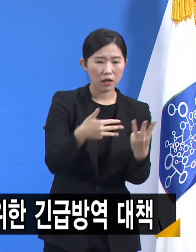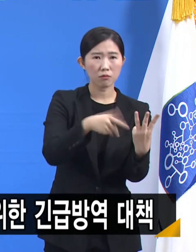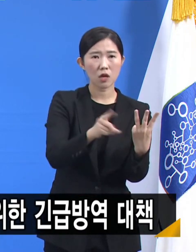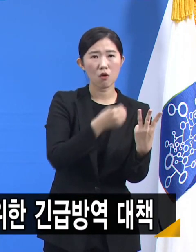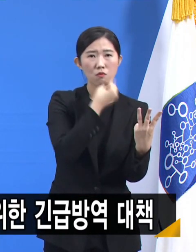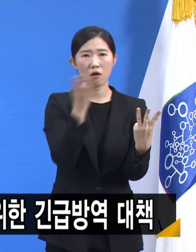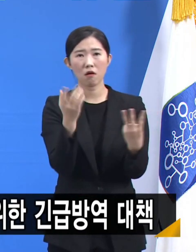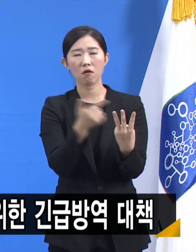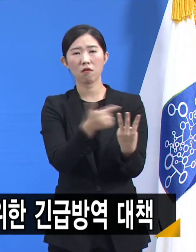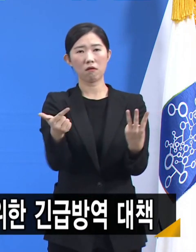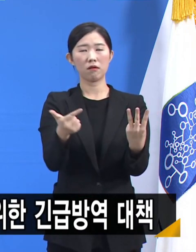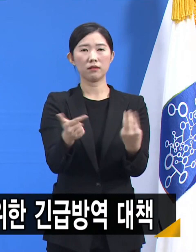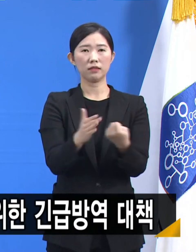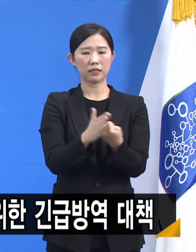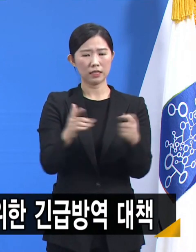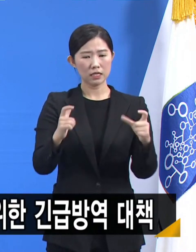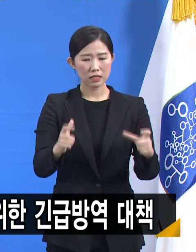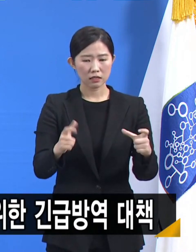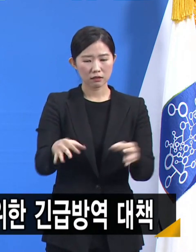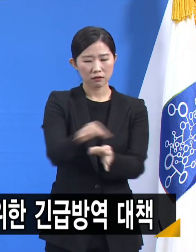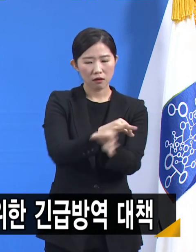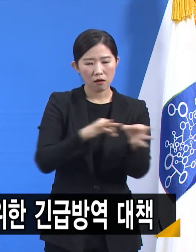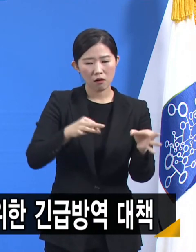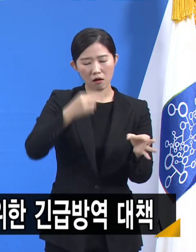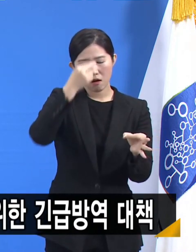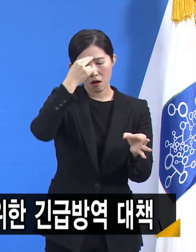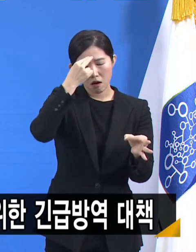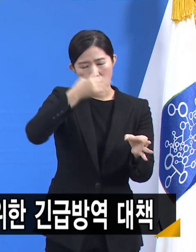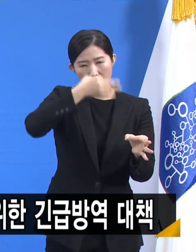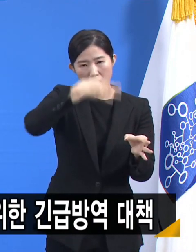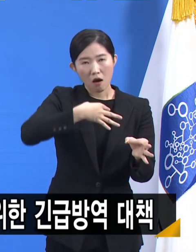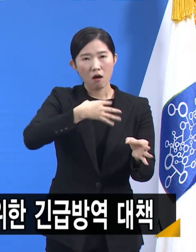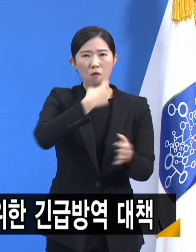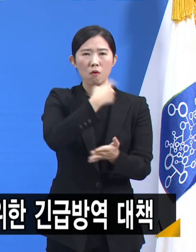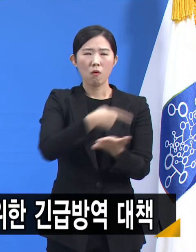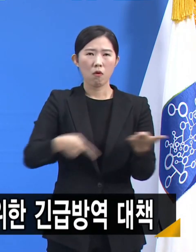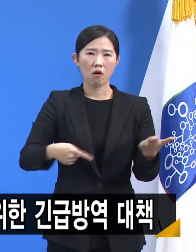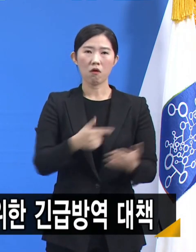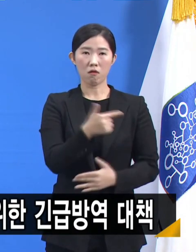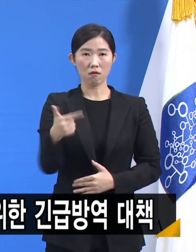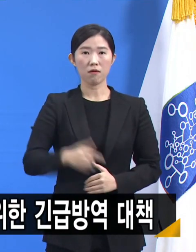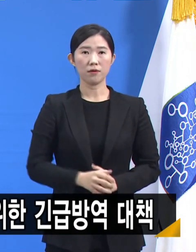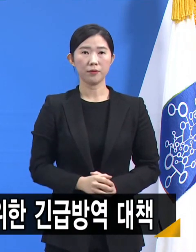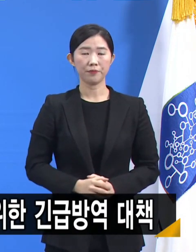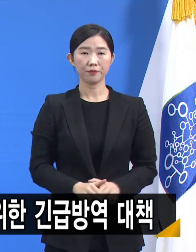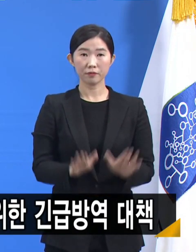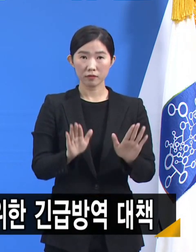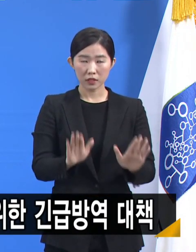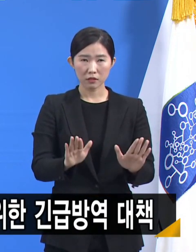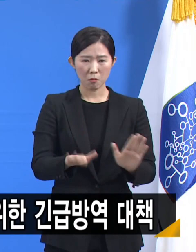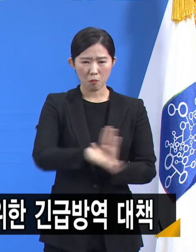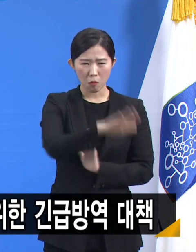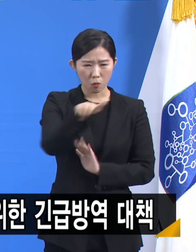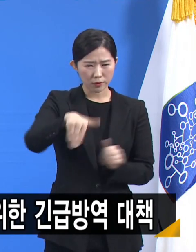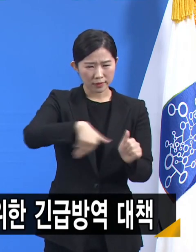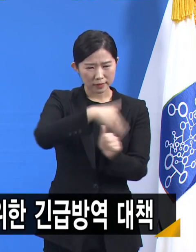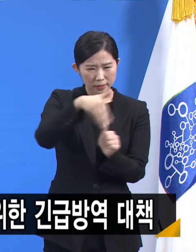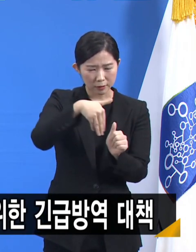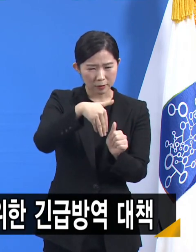지역경제에 심대한 타격을 주고 있습니다. 지금은 가용자원을 총동원해서